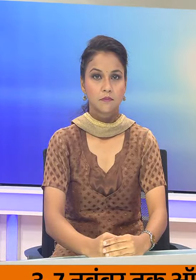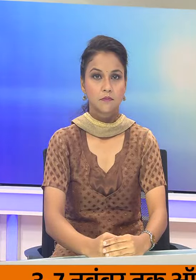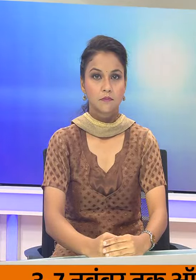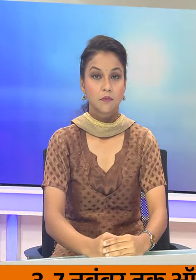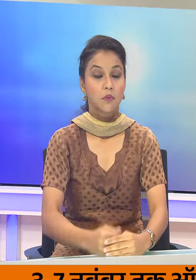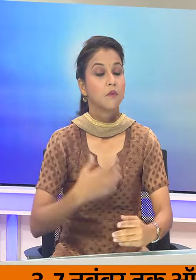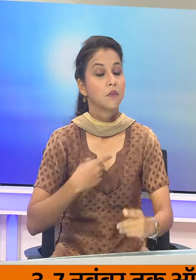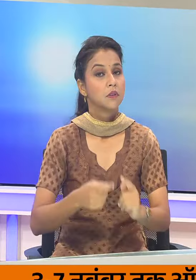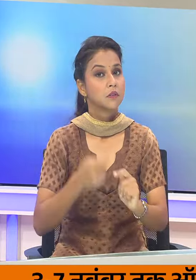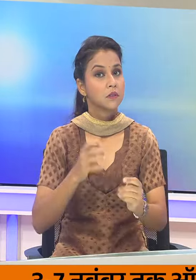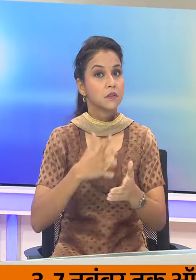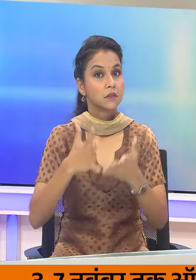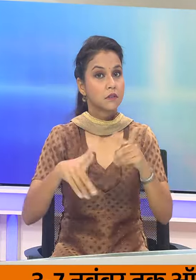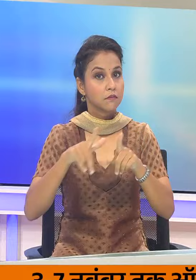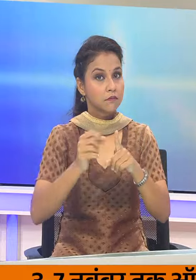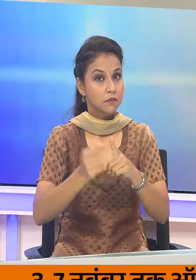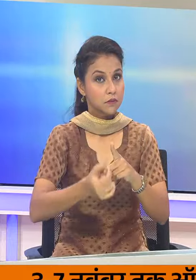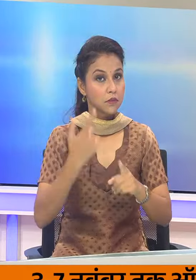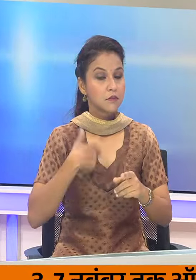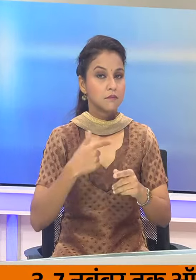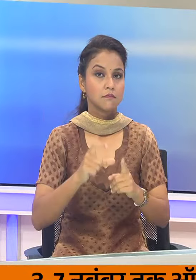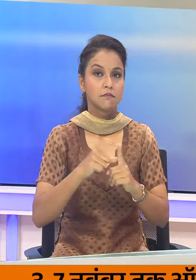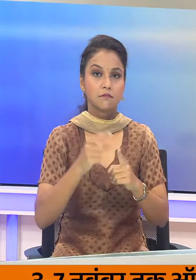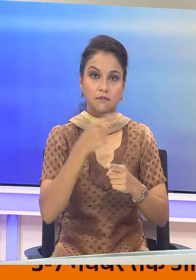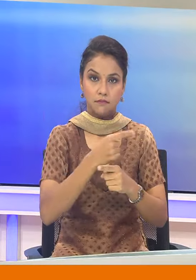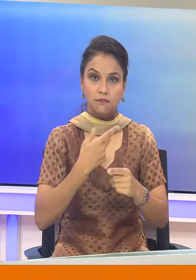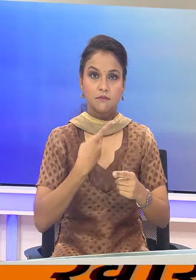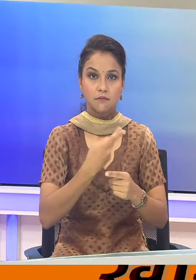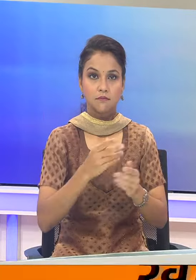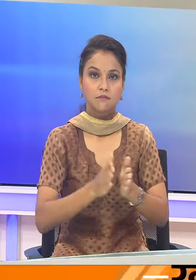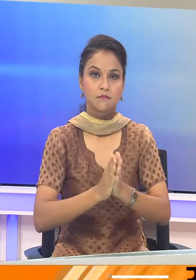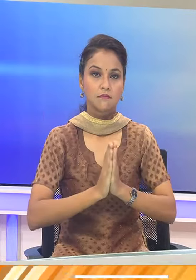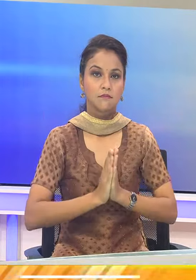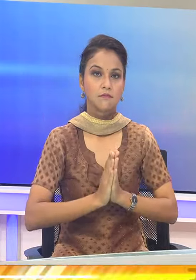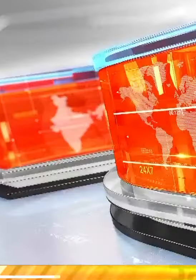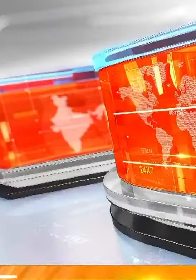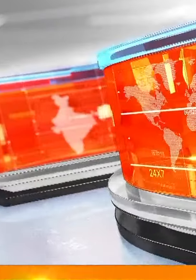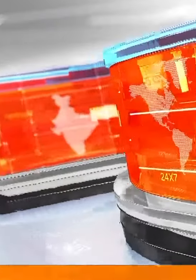और फिलाल इस विशेश समाचर परसायान में इतना ही मुझेवर दिपाली को दीजे इजाज़त पमस्कार